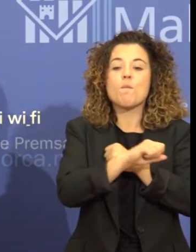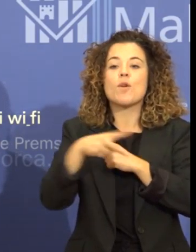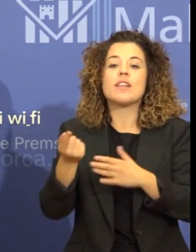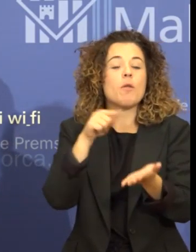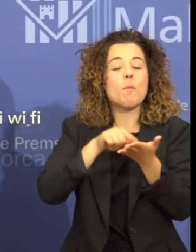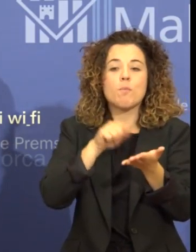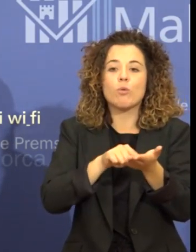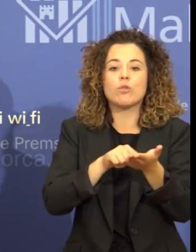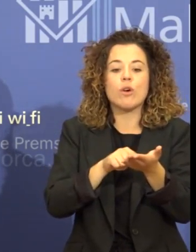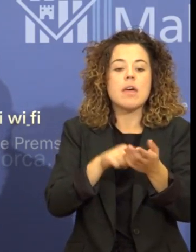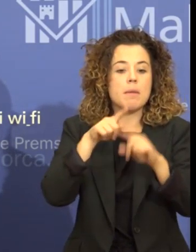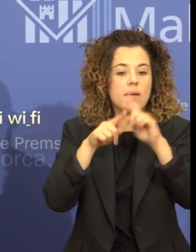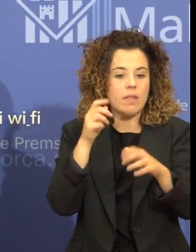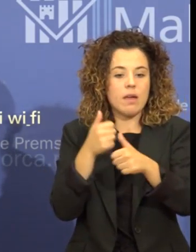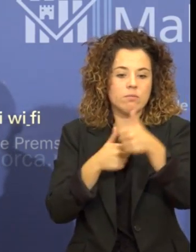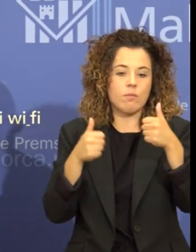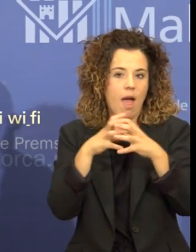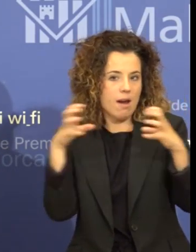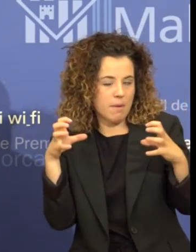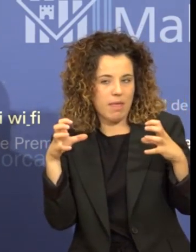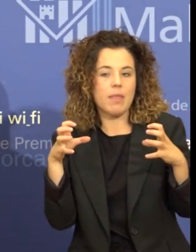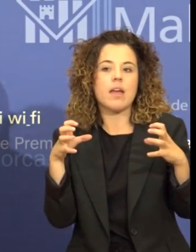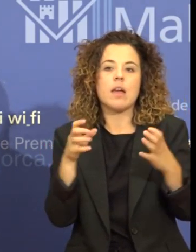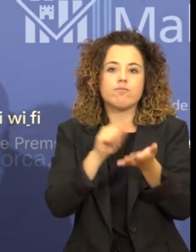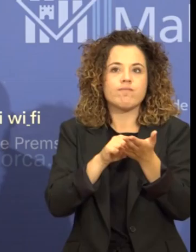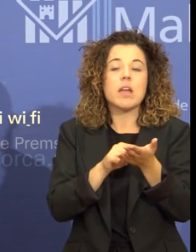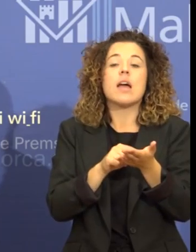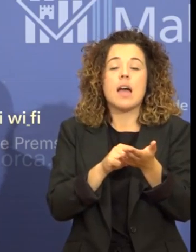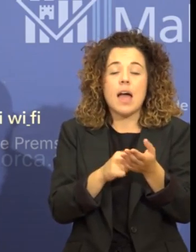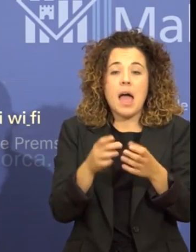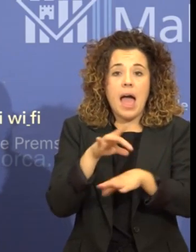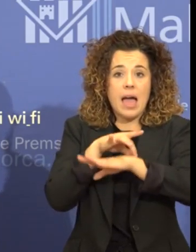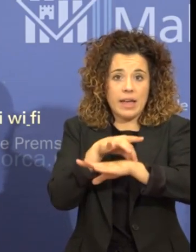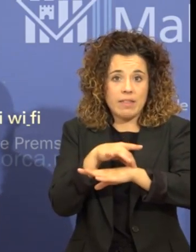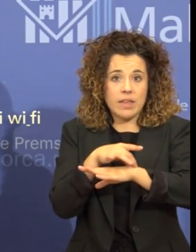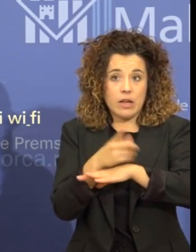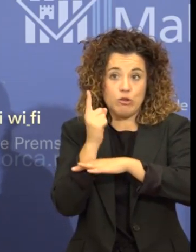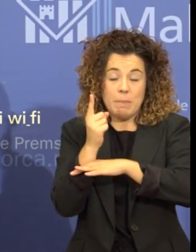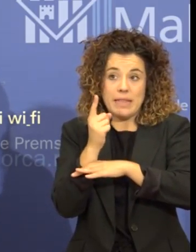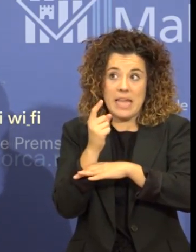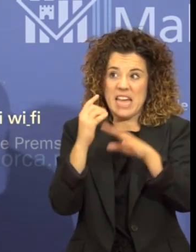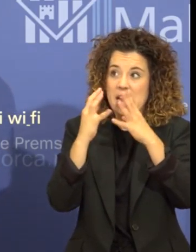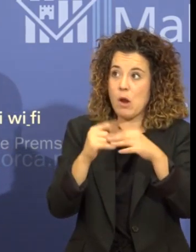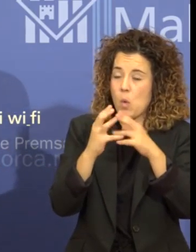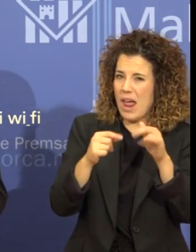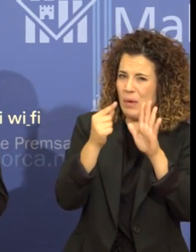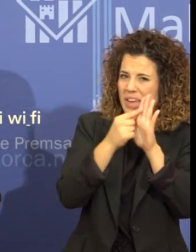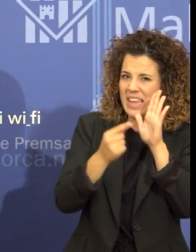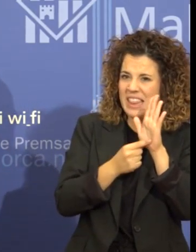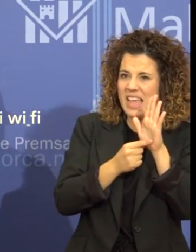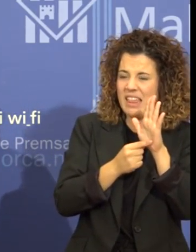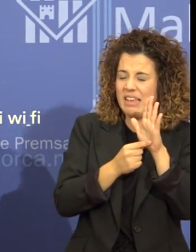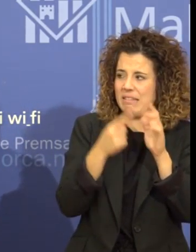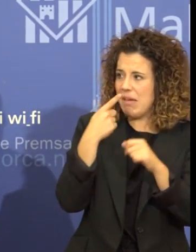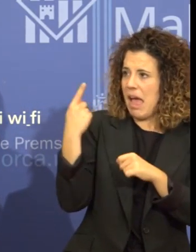i gravetat. Aquí també hem de dir que l'agència només tenia calculat aquest índex des de l'any